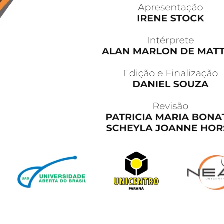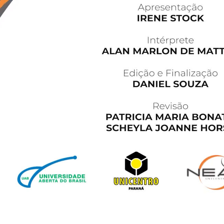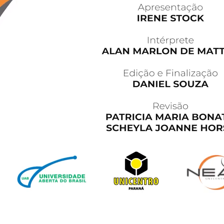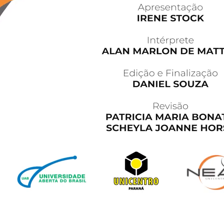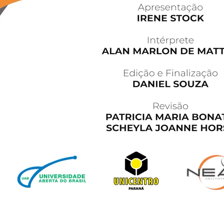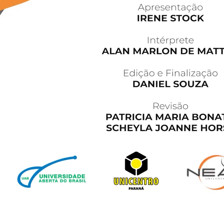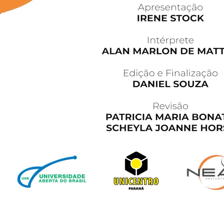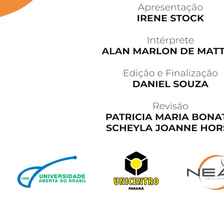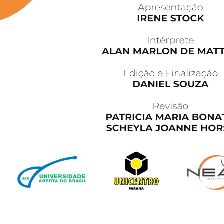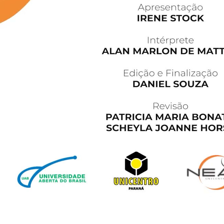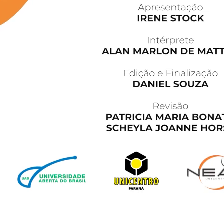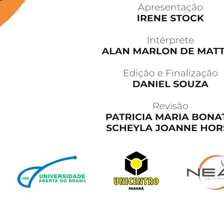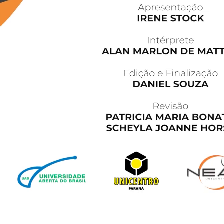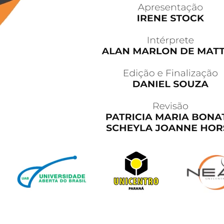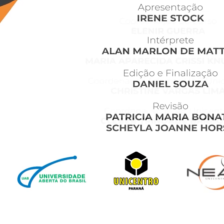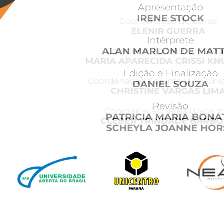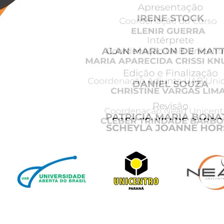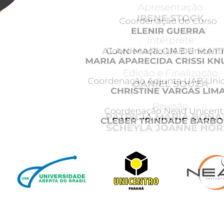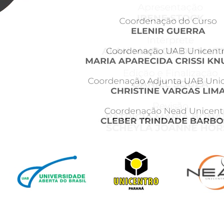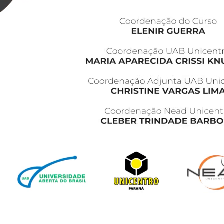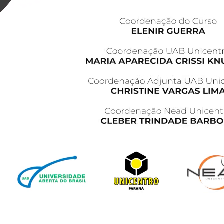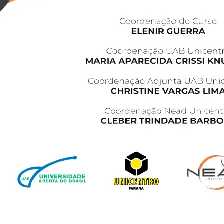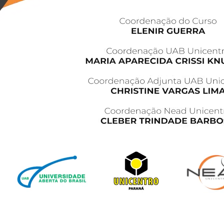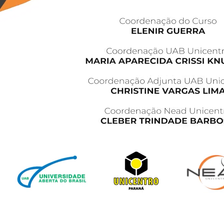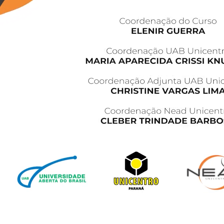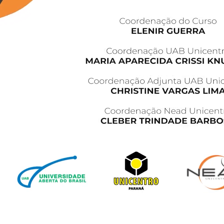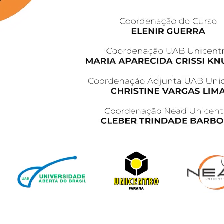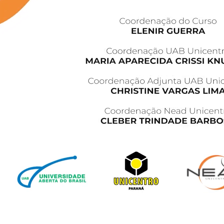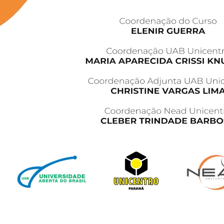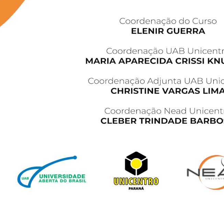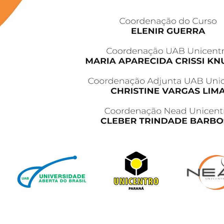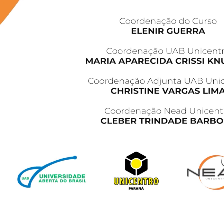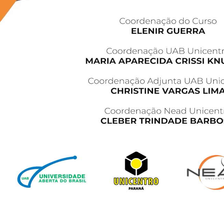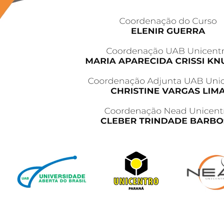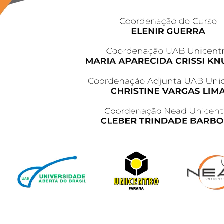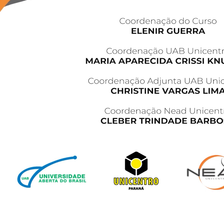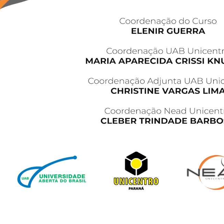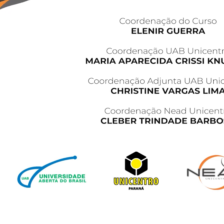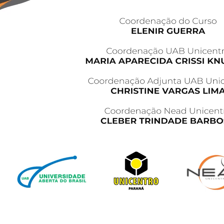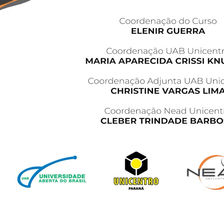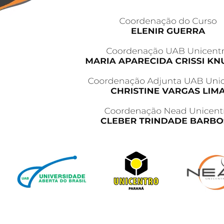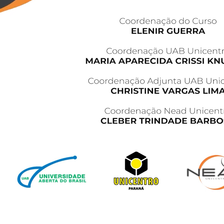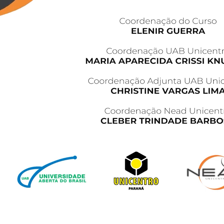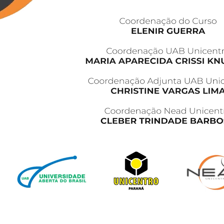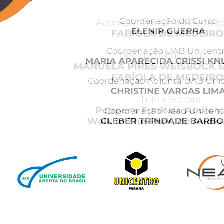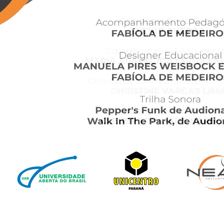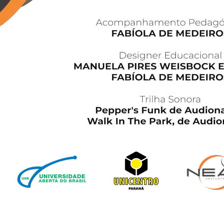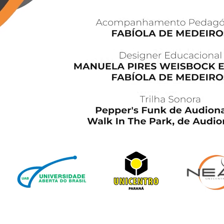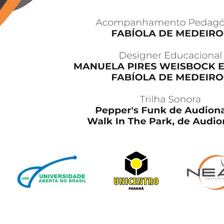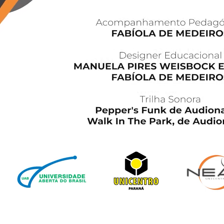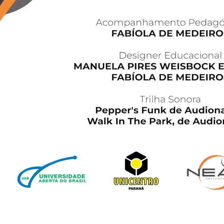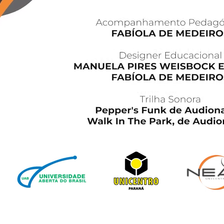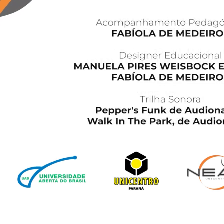-titrage